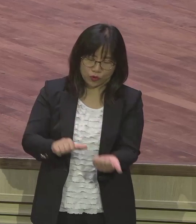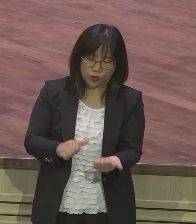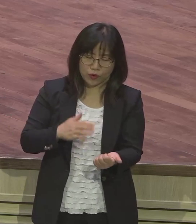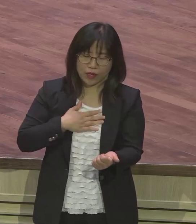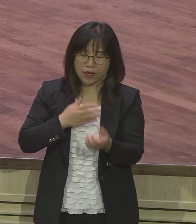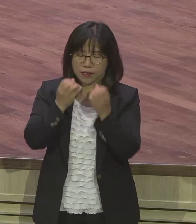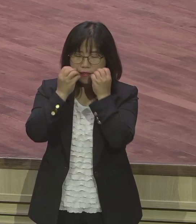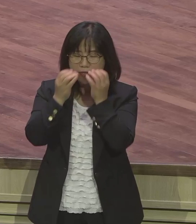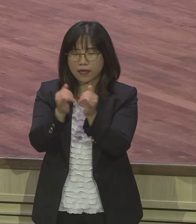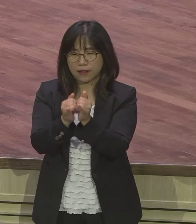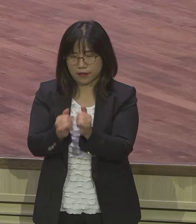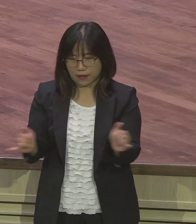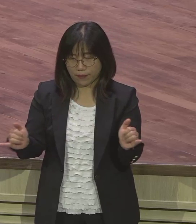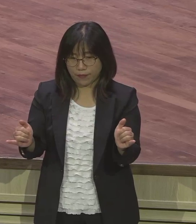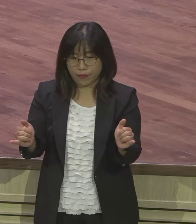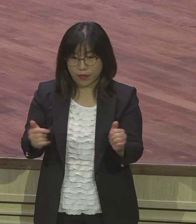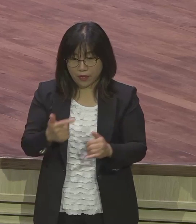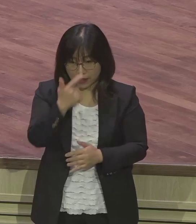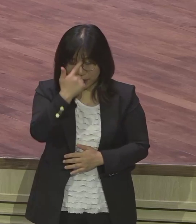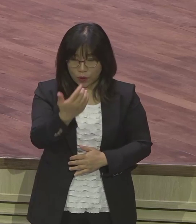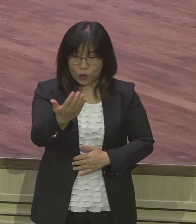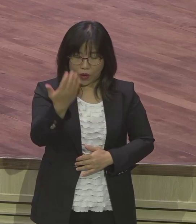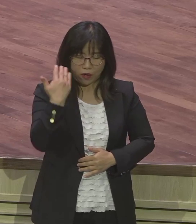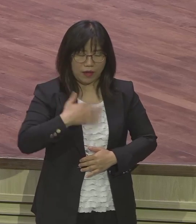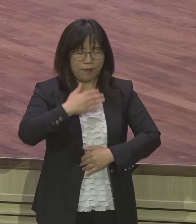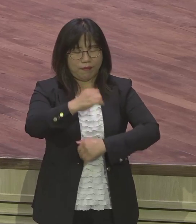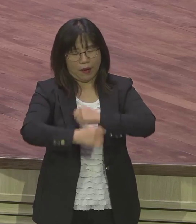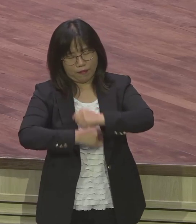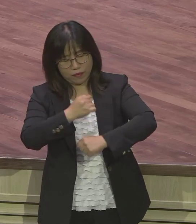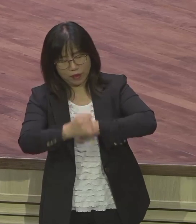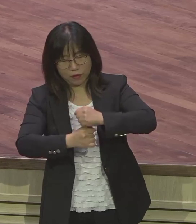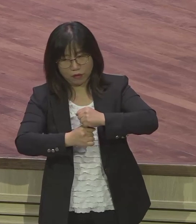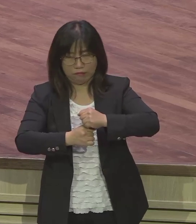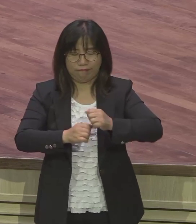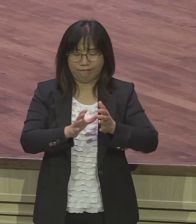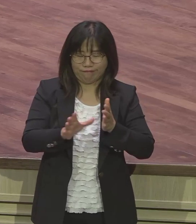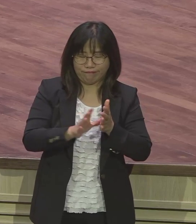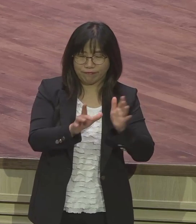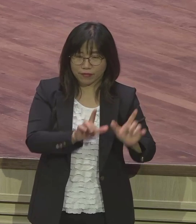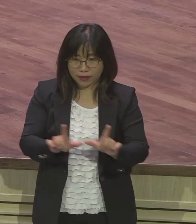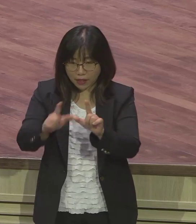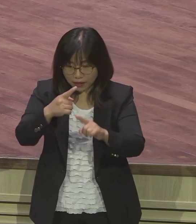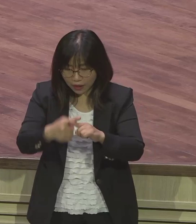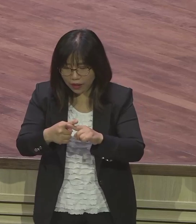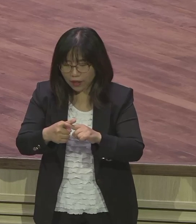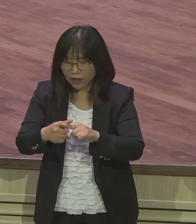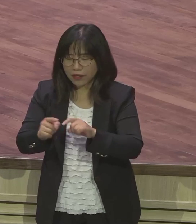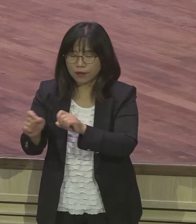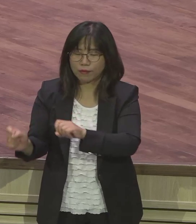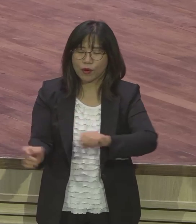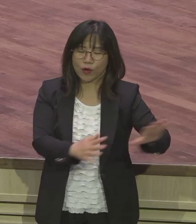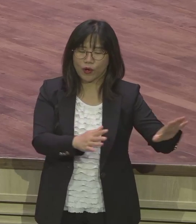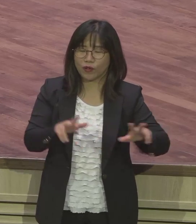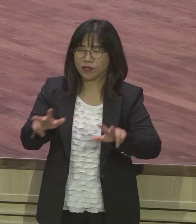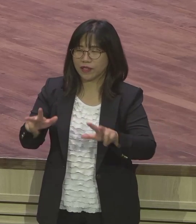말은 전에는 내 마음대로 살았는데 이제 하나님의 말씀대로 삽니다 하나님의 인도 따라 스케줄도